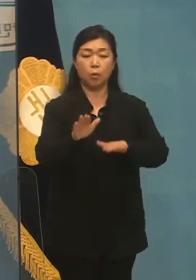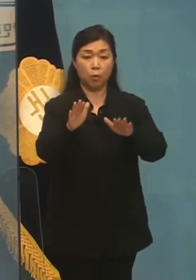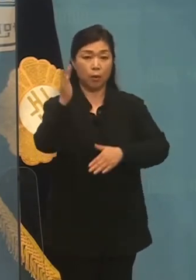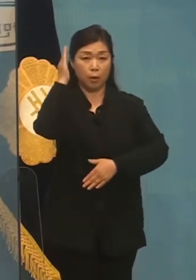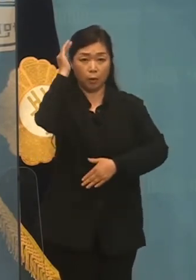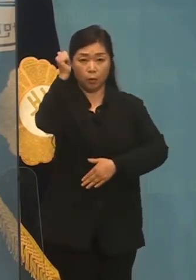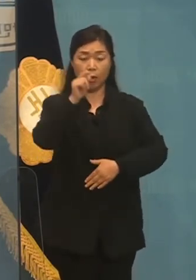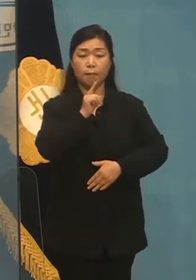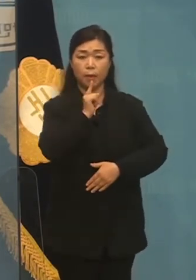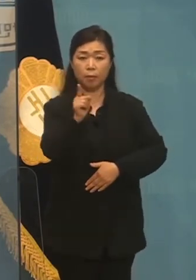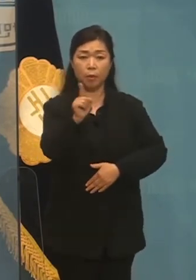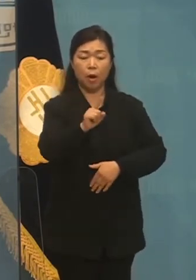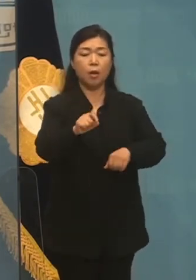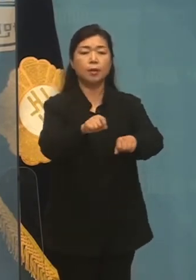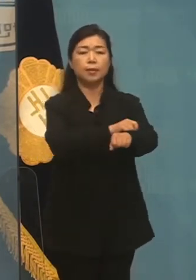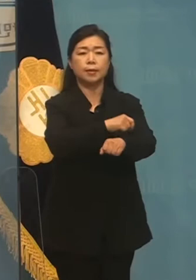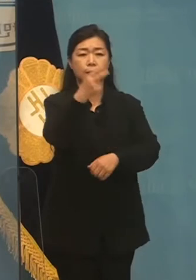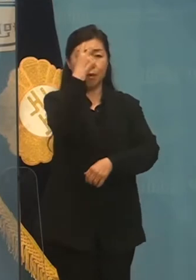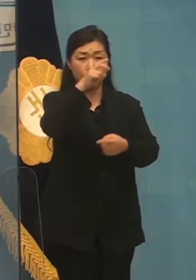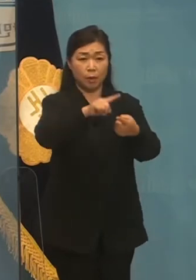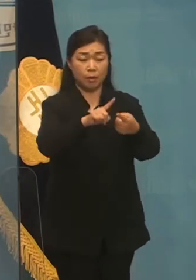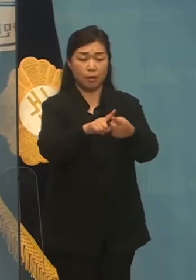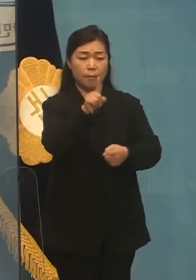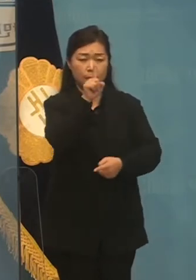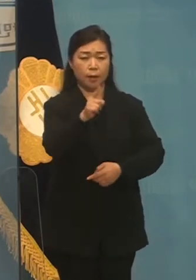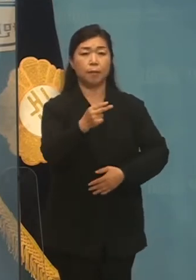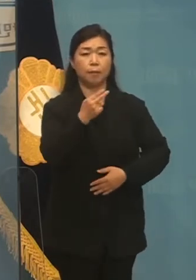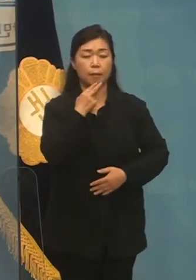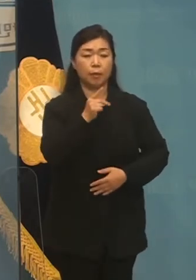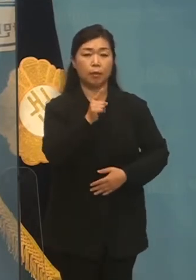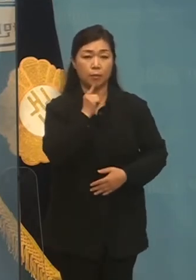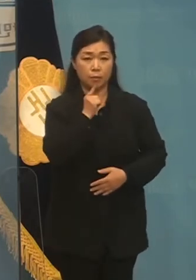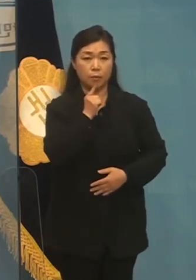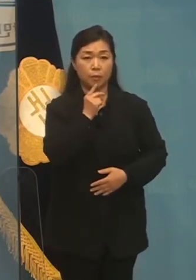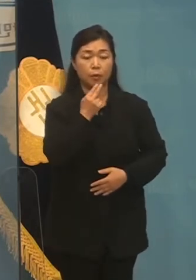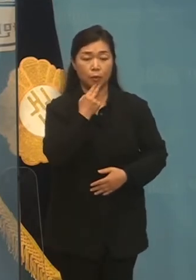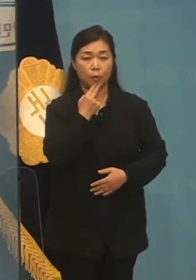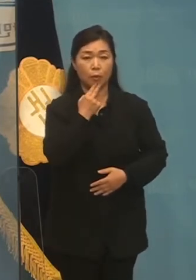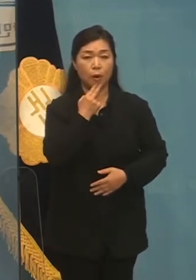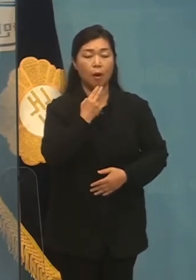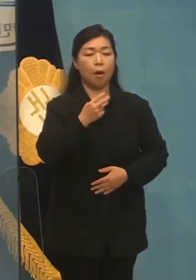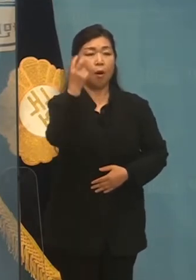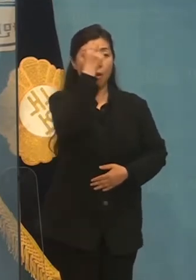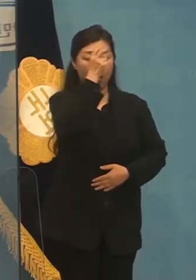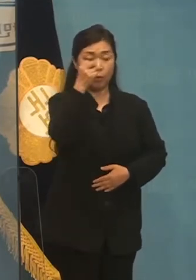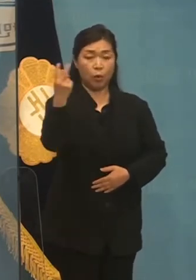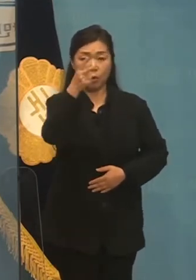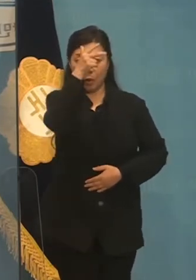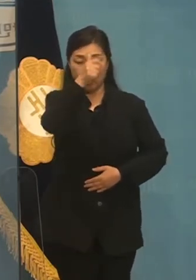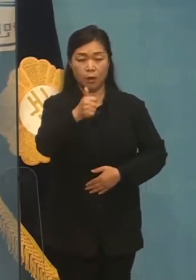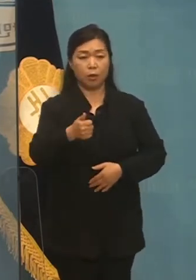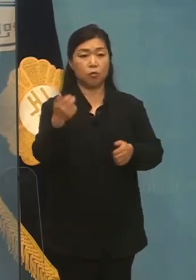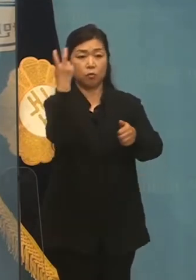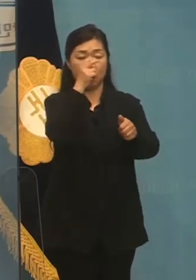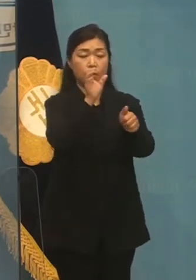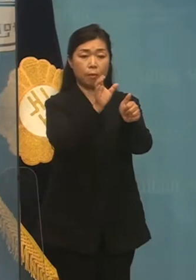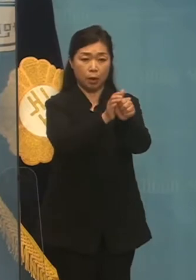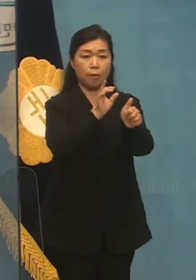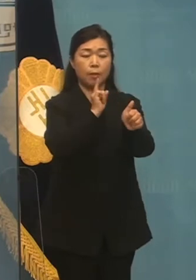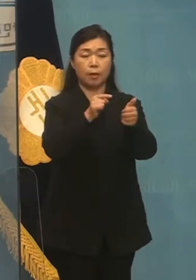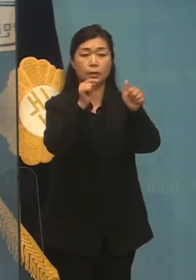대통령은 특검에 대해서는 이런 방법 없이 검경이 철저한 수사로 진지를 규명화하고 있습니다.